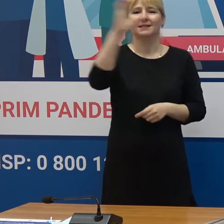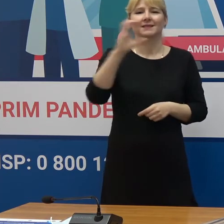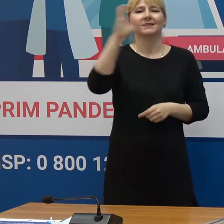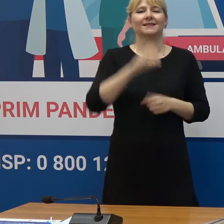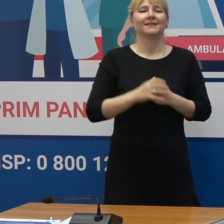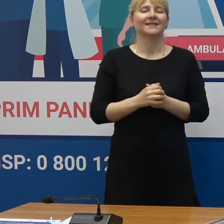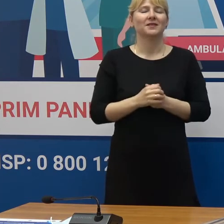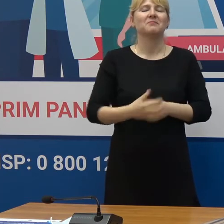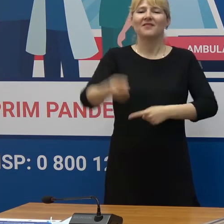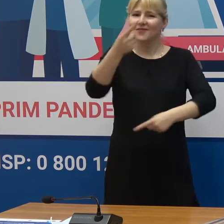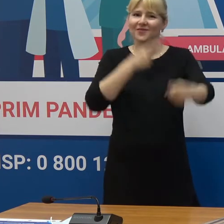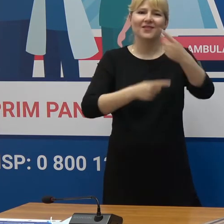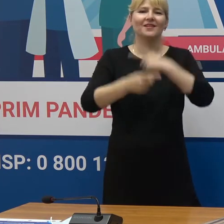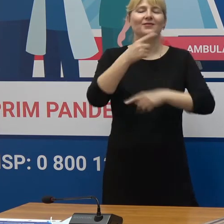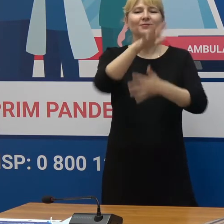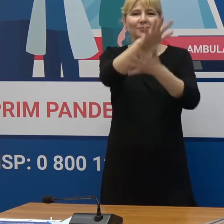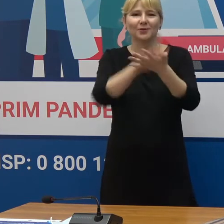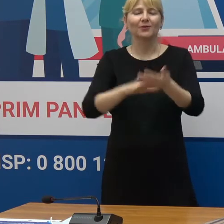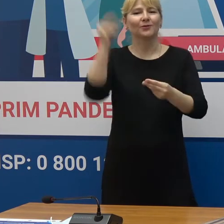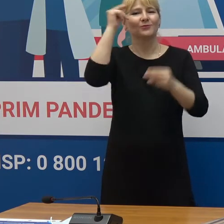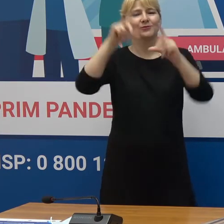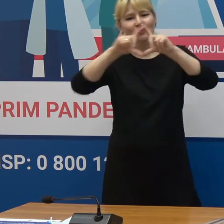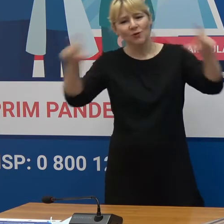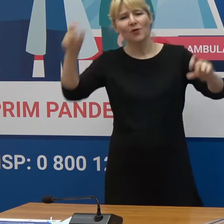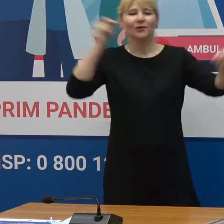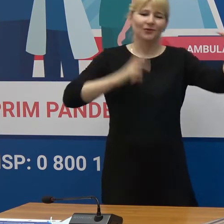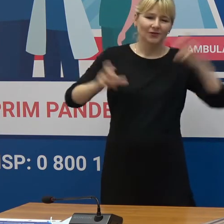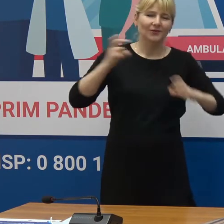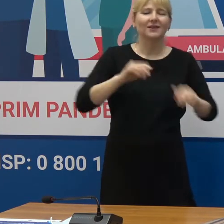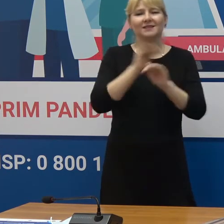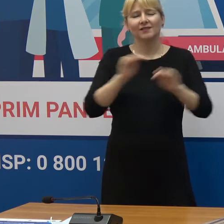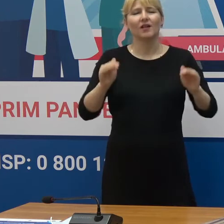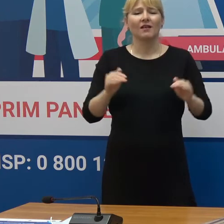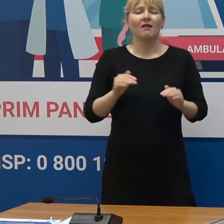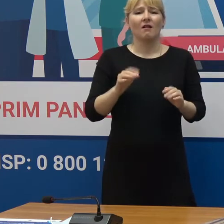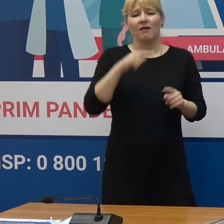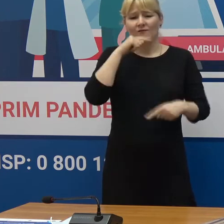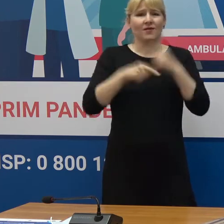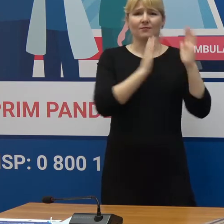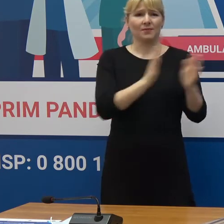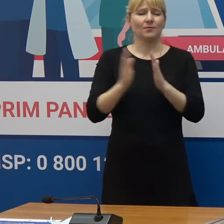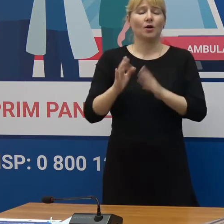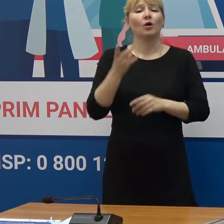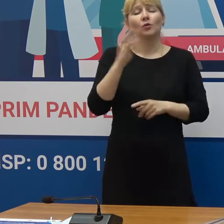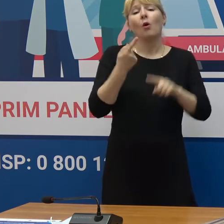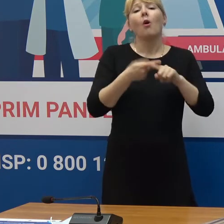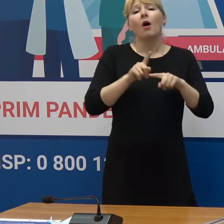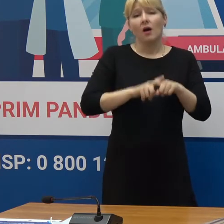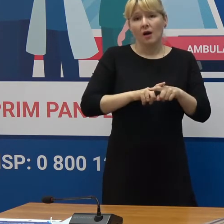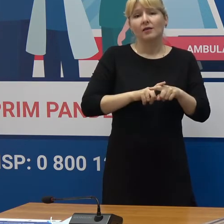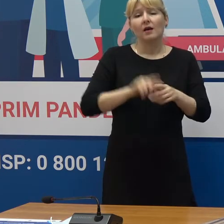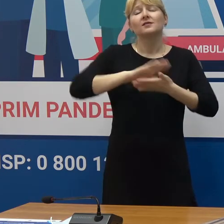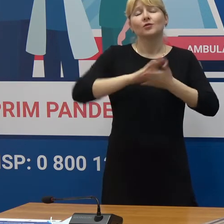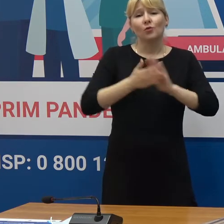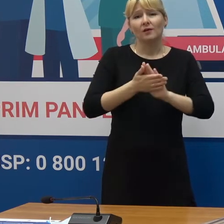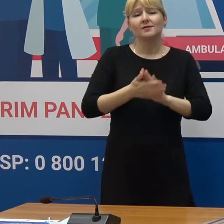să revenim în sălele de studii la școală, în grădinițe, în mod normal dar de aceasta depinde această